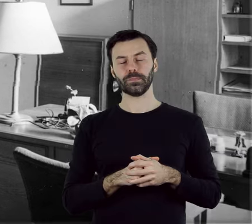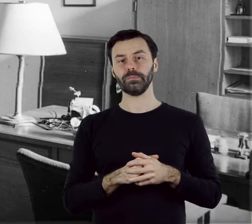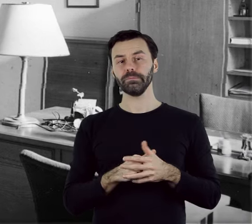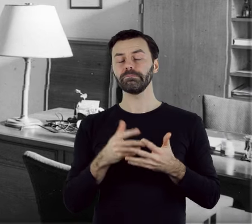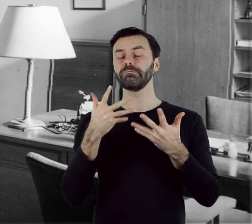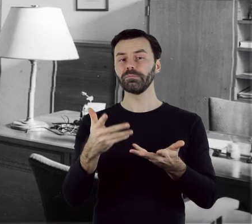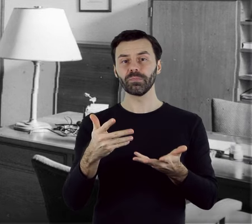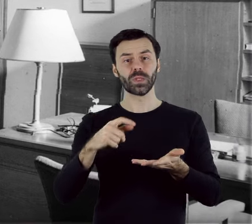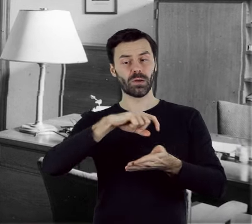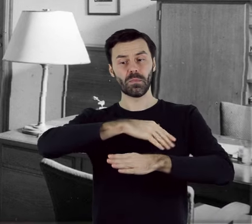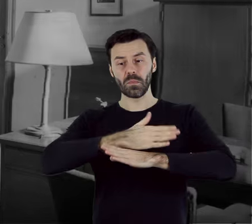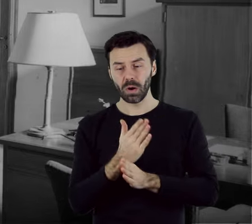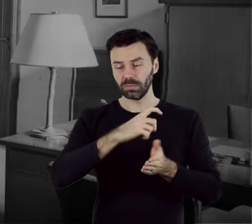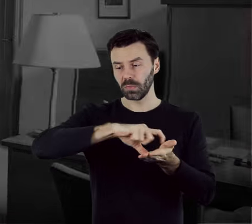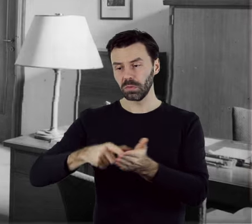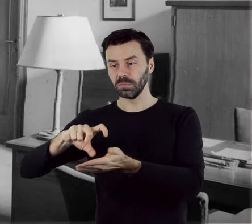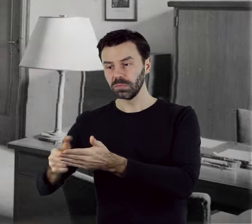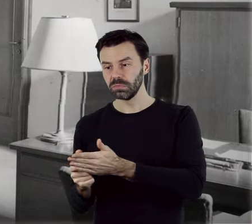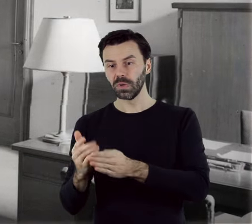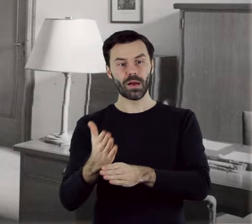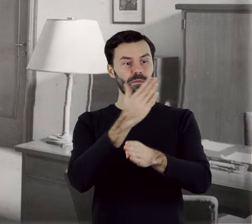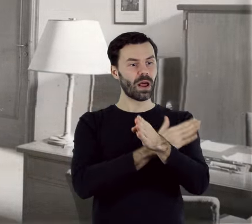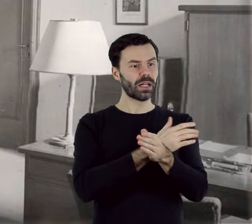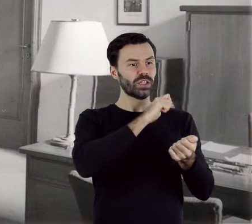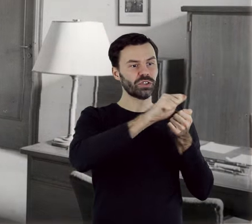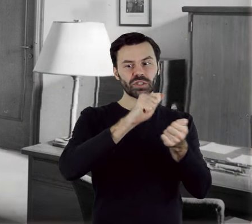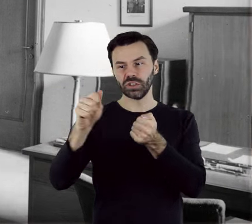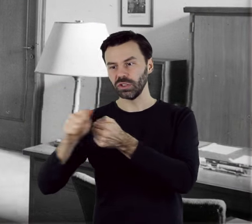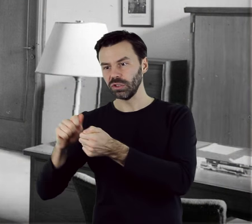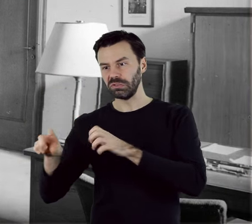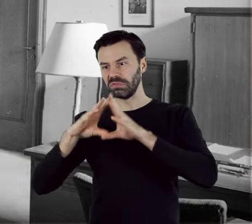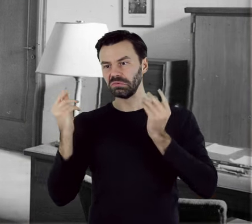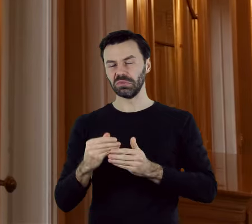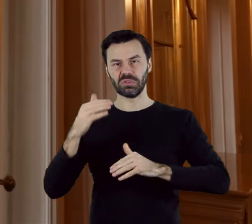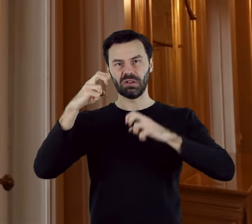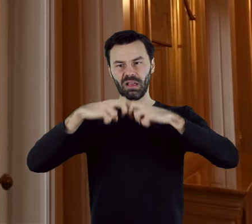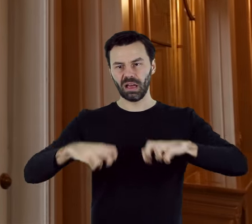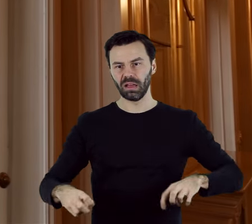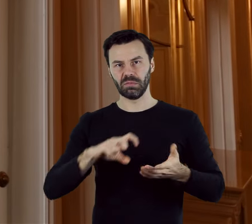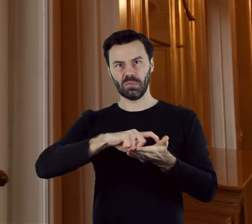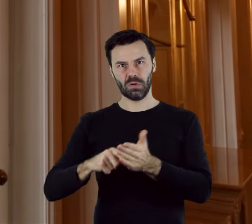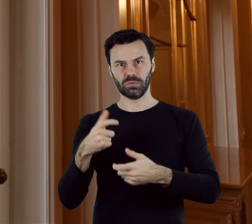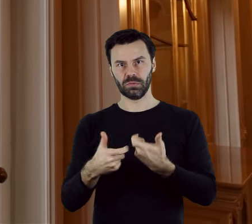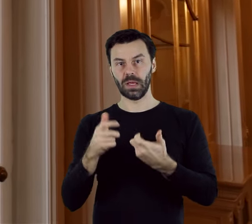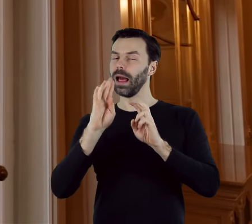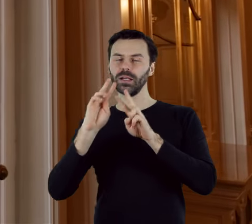tego podziału całkowitemu zniszczeniu uległ oryginalny wystrój ścian. Obecny jej stan został